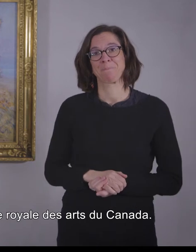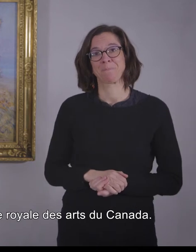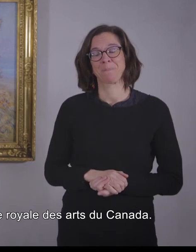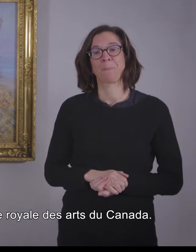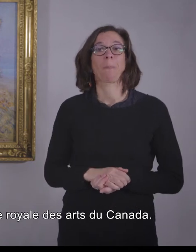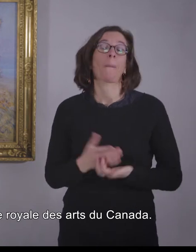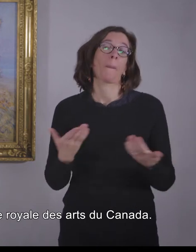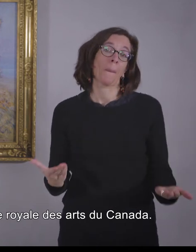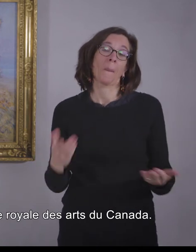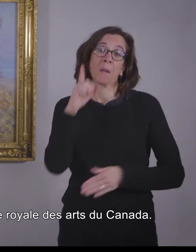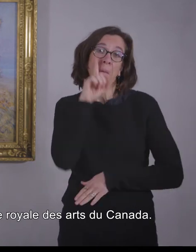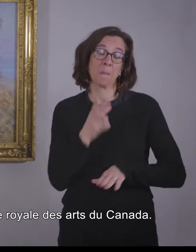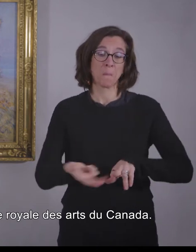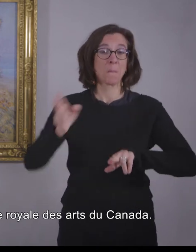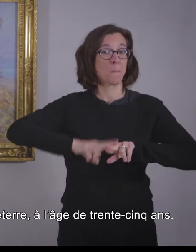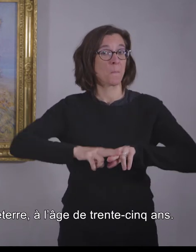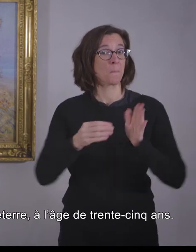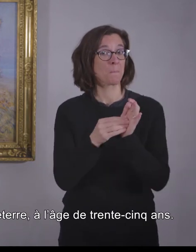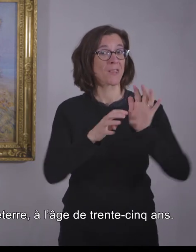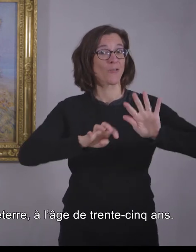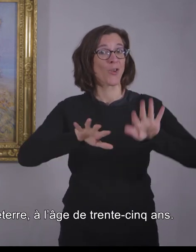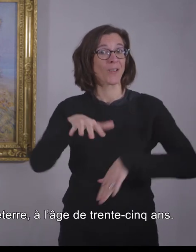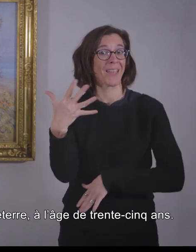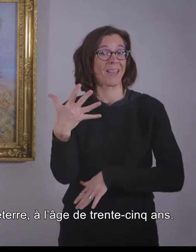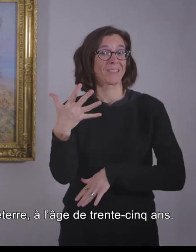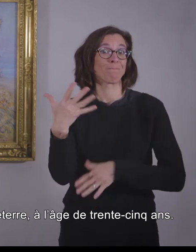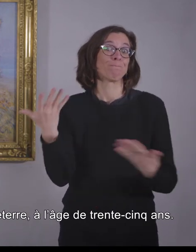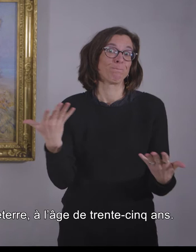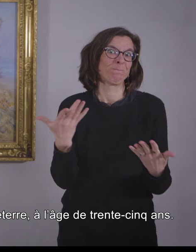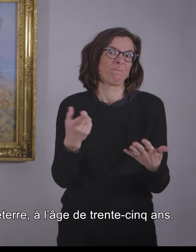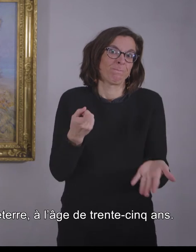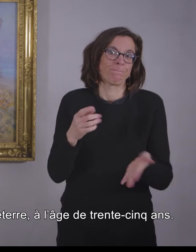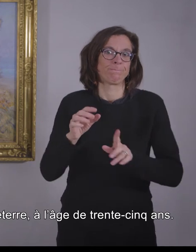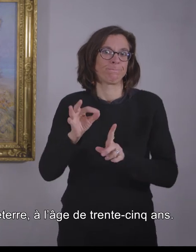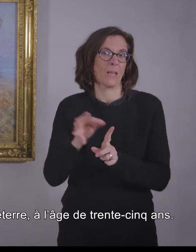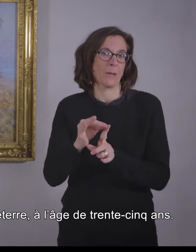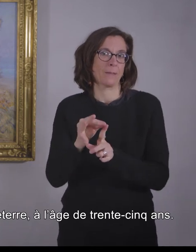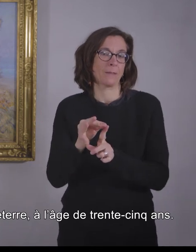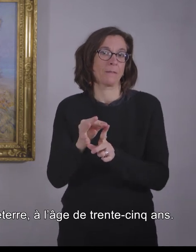Elle meurt en 1915 à cause de son diabète à l'âge de 35 ans.